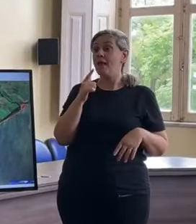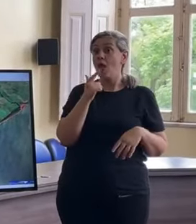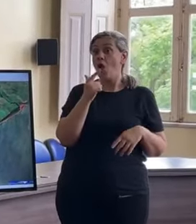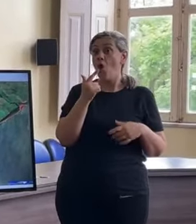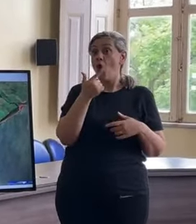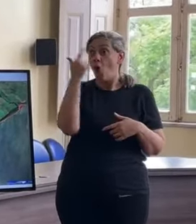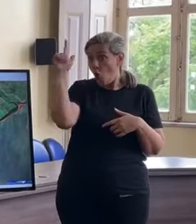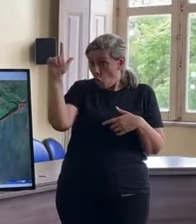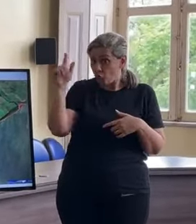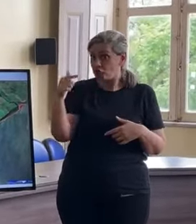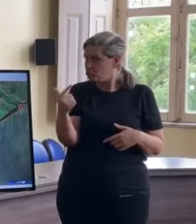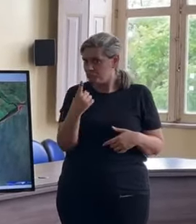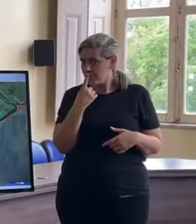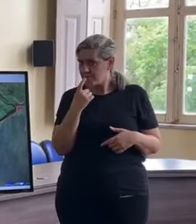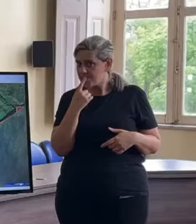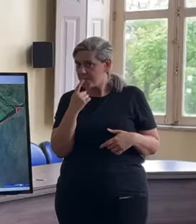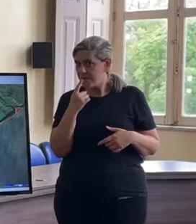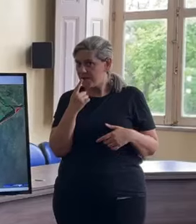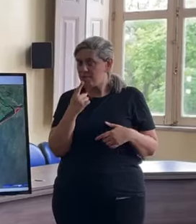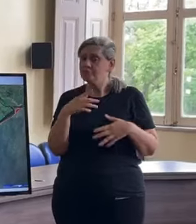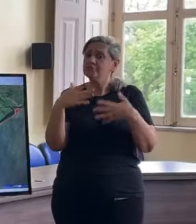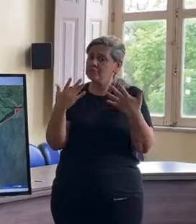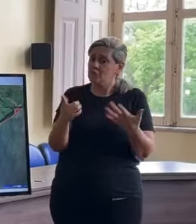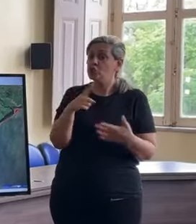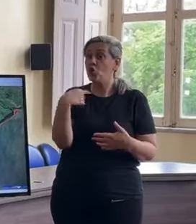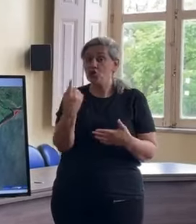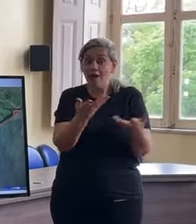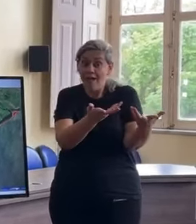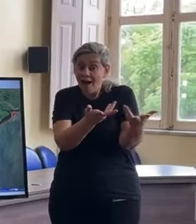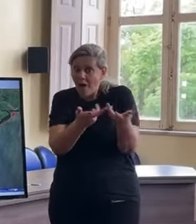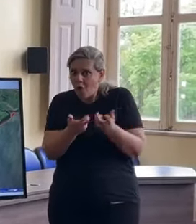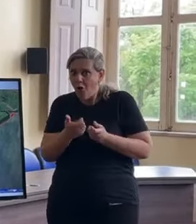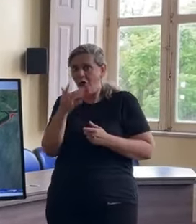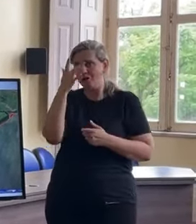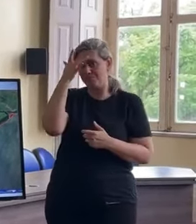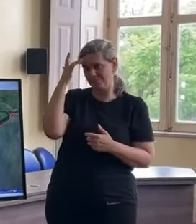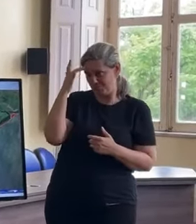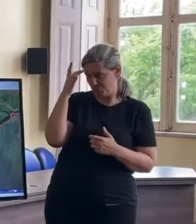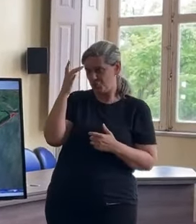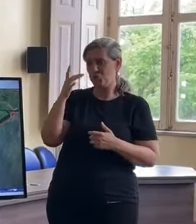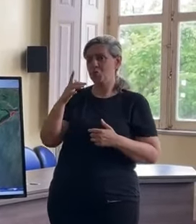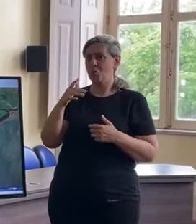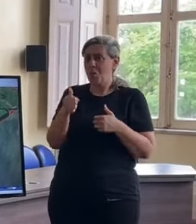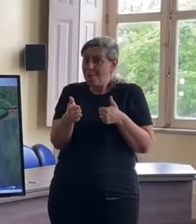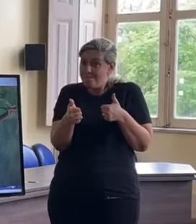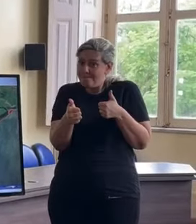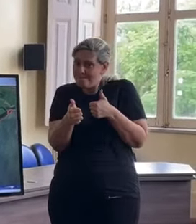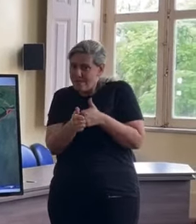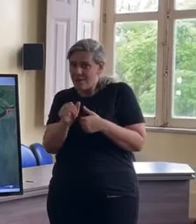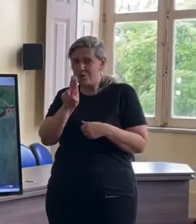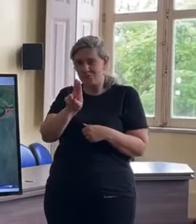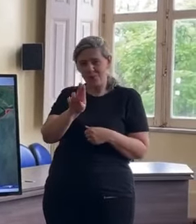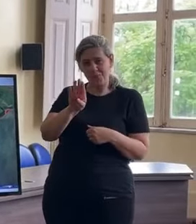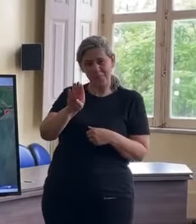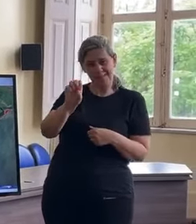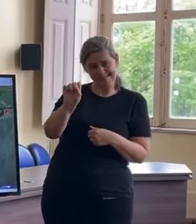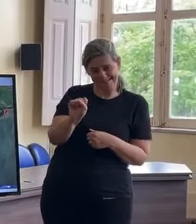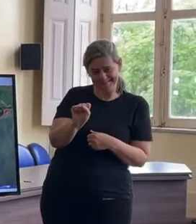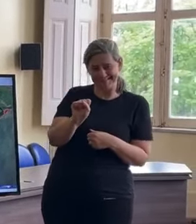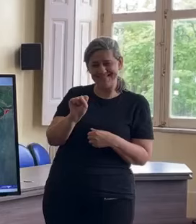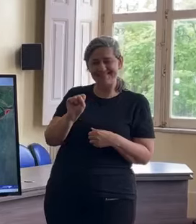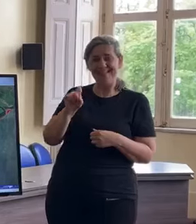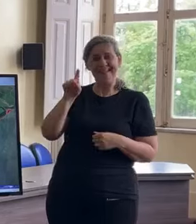onde justamente nós estamos acolhendo as pessoas no abrigo, pega um pedacinho ali da UBS, uma área lá de cima da Z3,